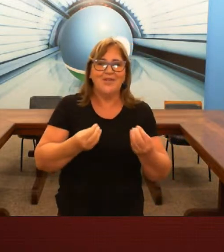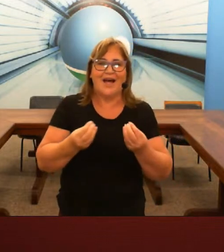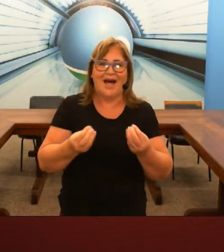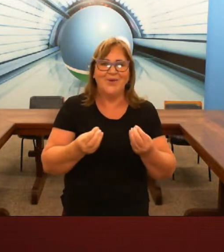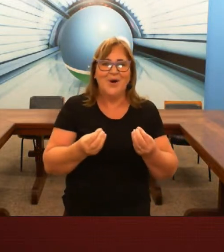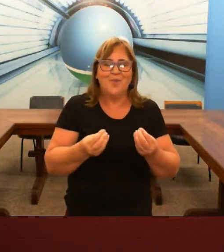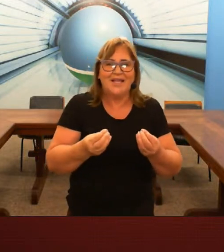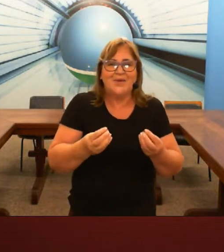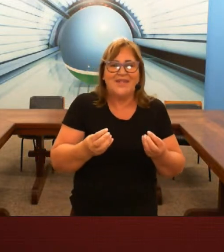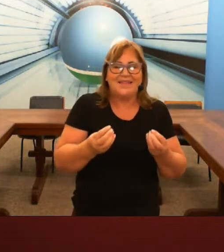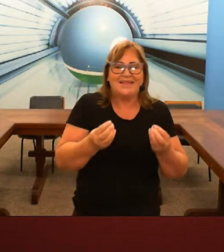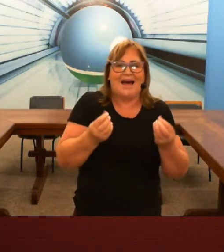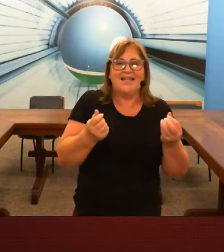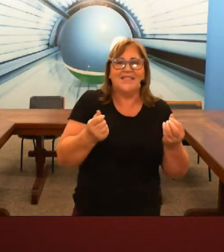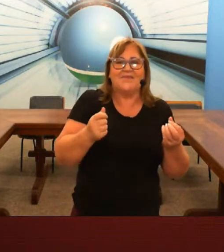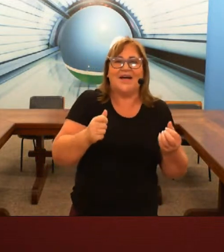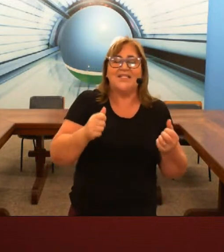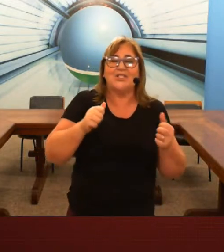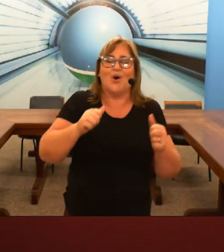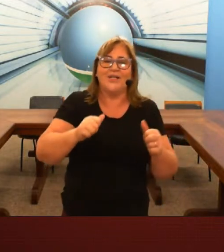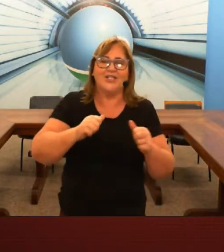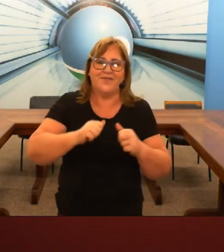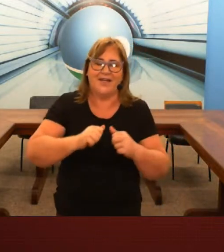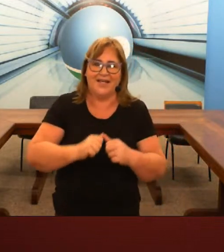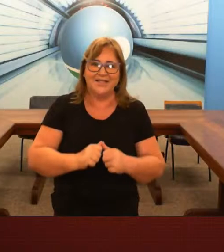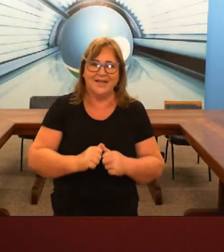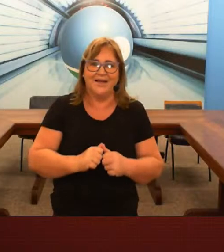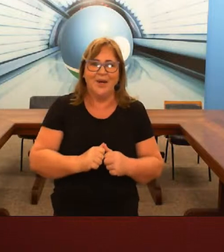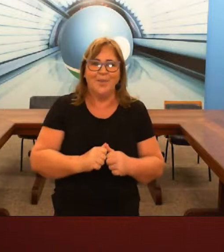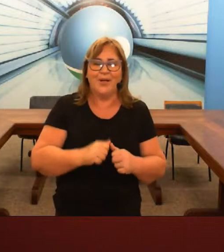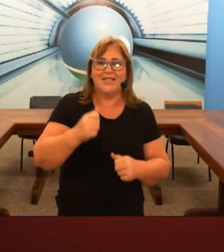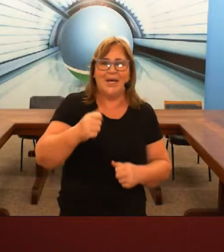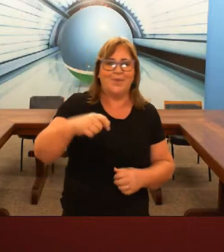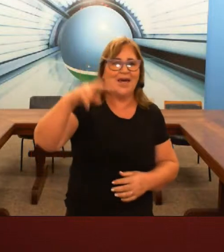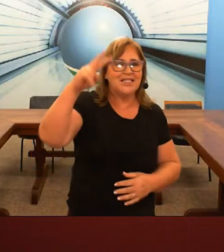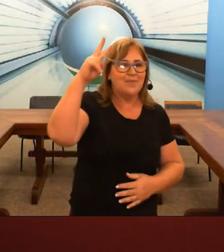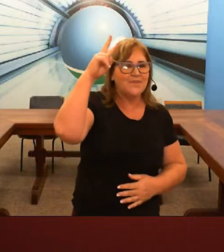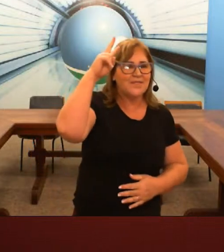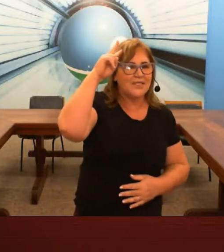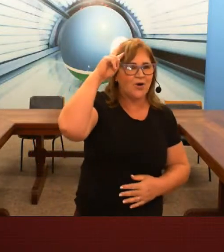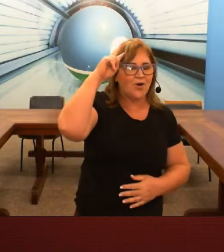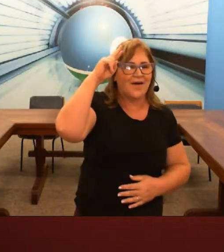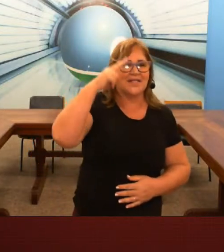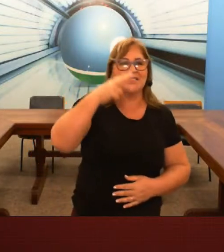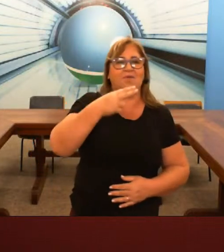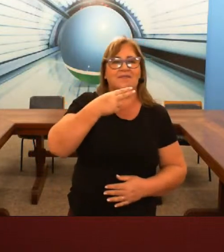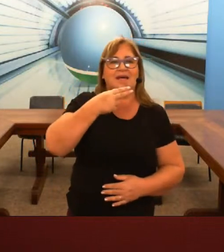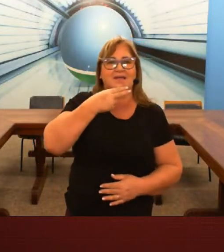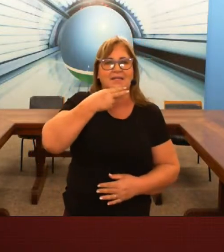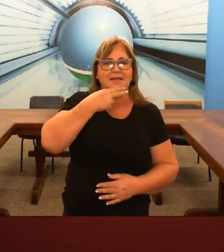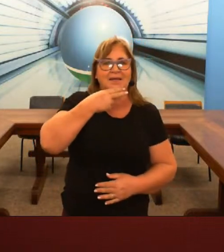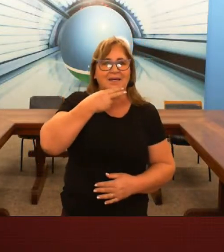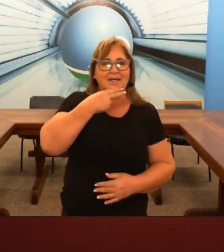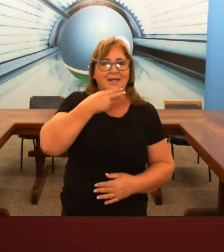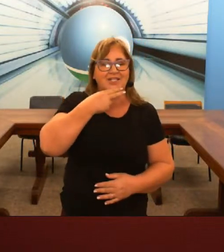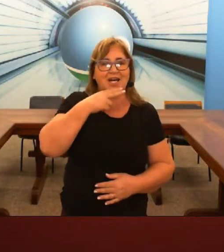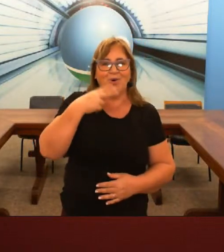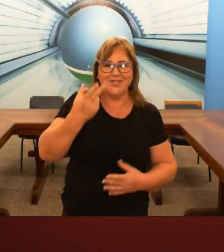cuidado porque são detalhes que fazem toda a diferença por exemplo esse mesmo sinal que eu faço aqui se eu fizer aqui já é outro